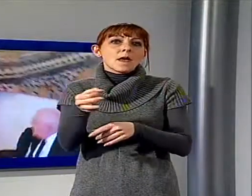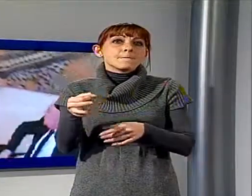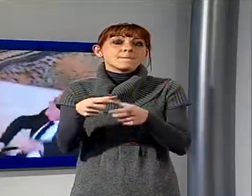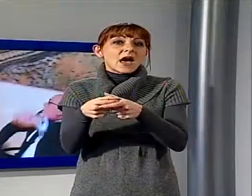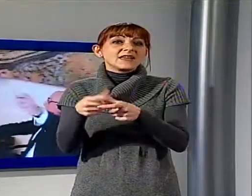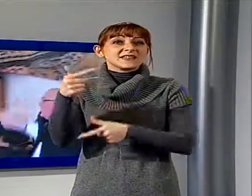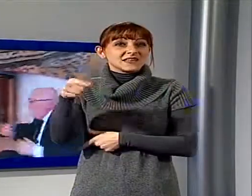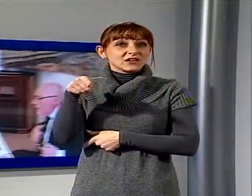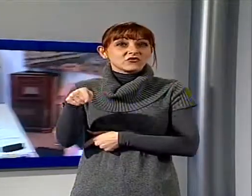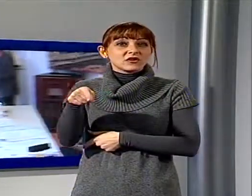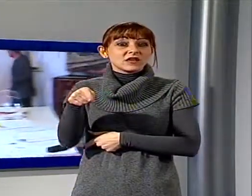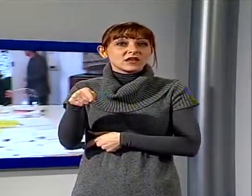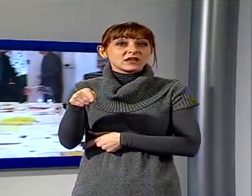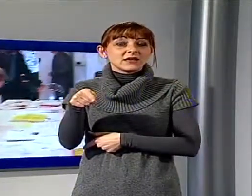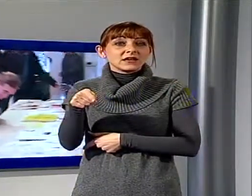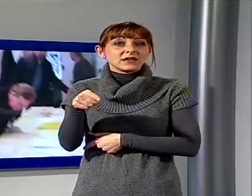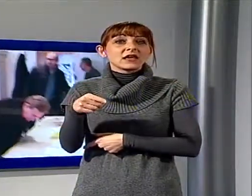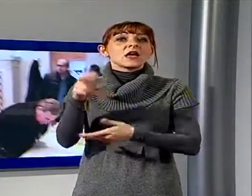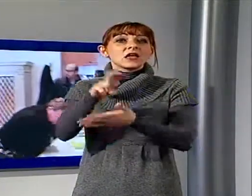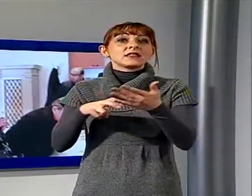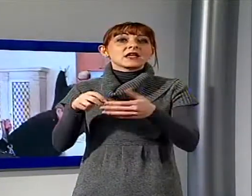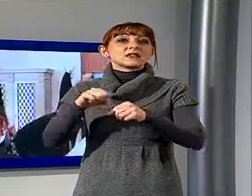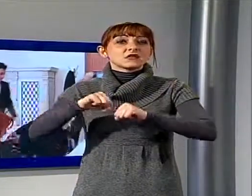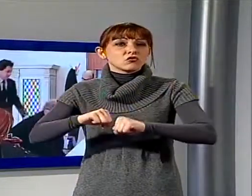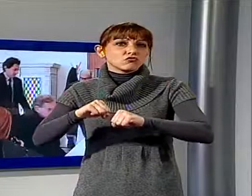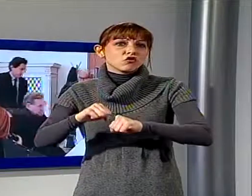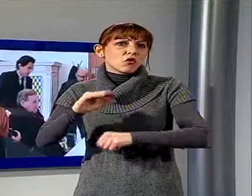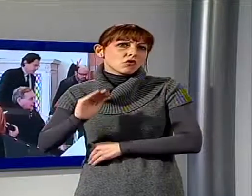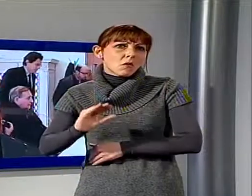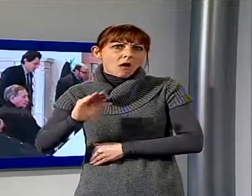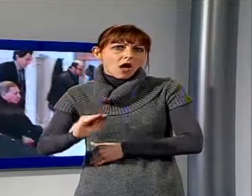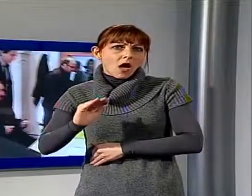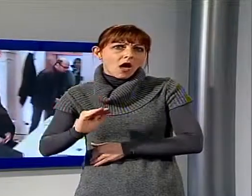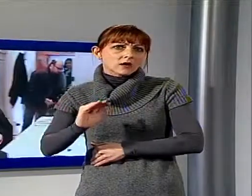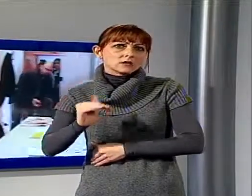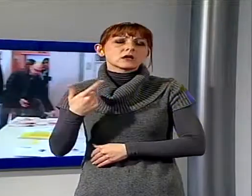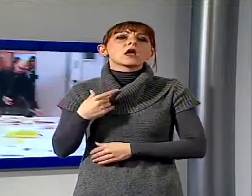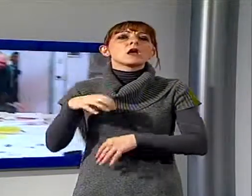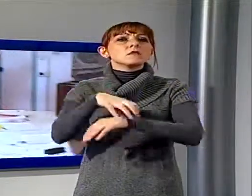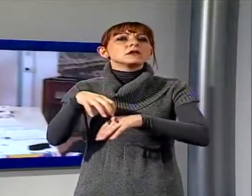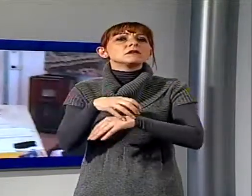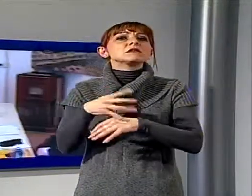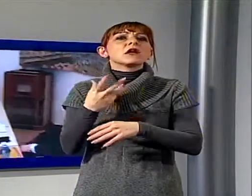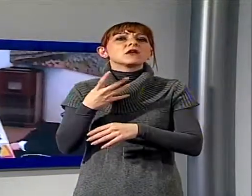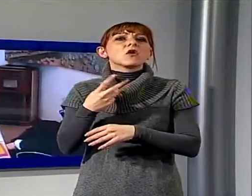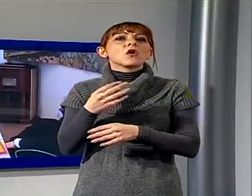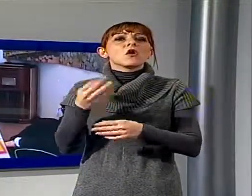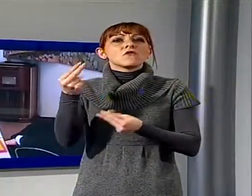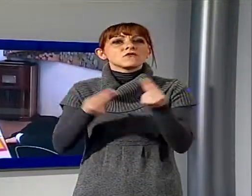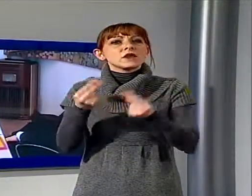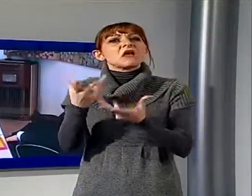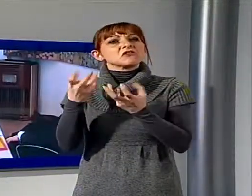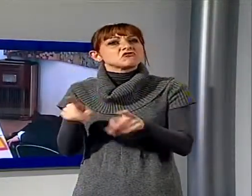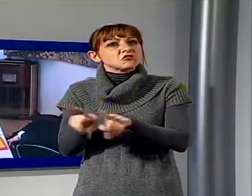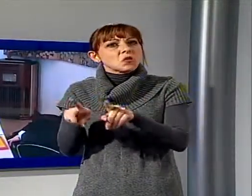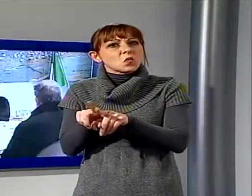massimo importo sulla tassa di soggiorno e il Ministero delle Finanze non ha avuto niente da ridire. Un'argomentazione che alla fine ha convinto il